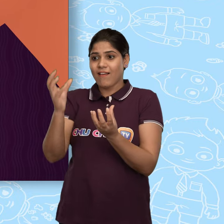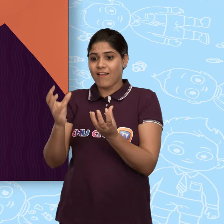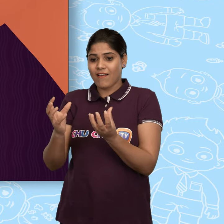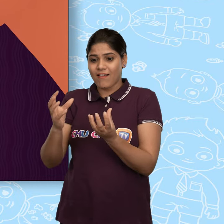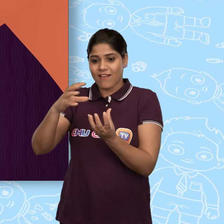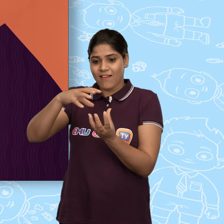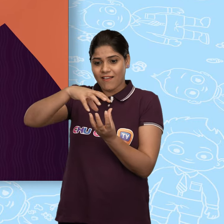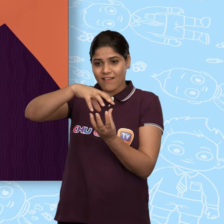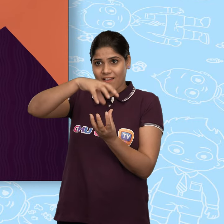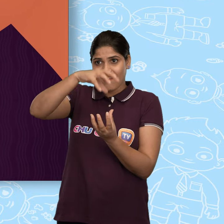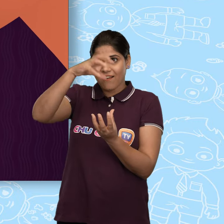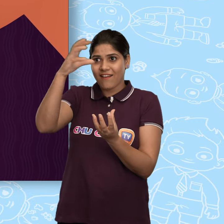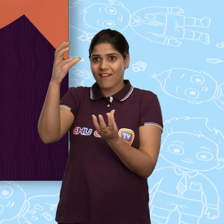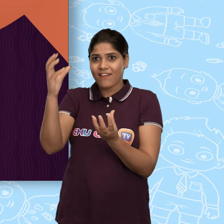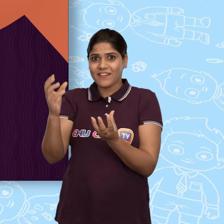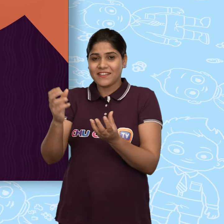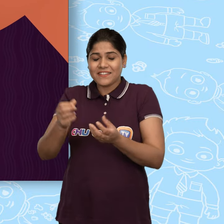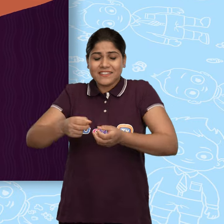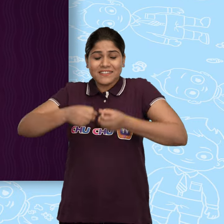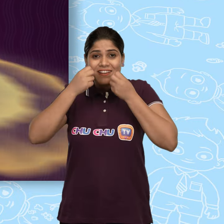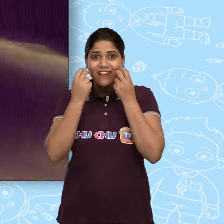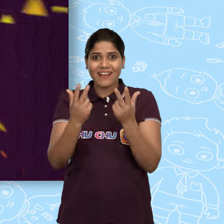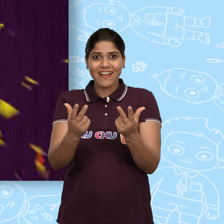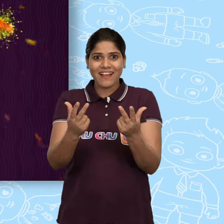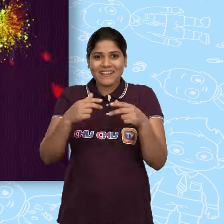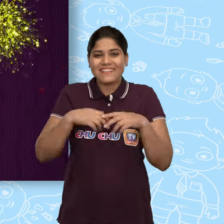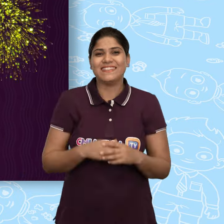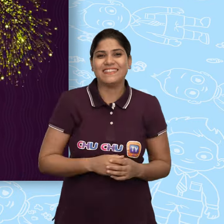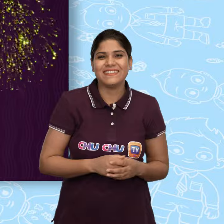खोल जा सप्राइज